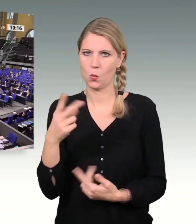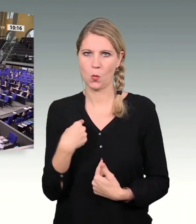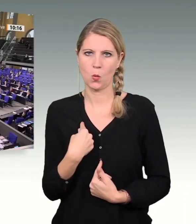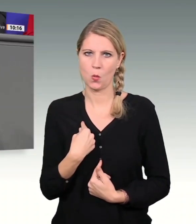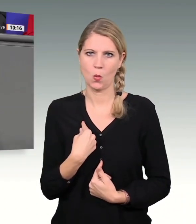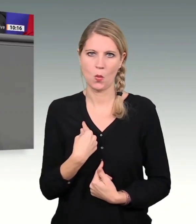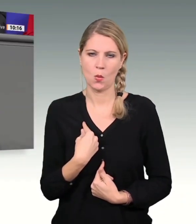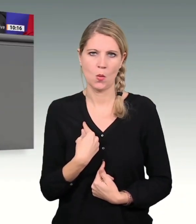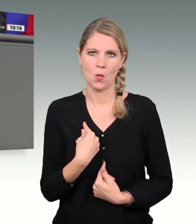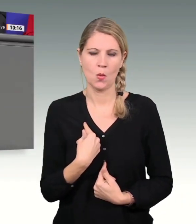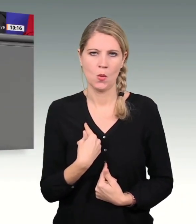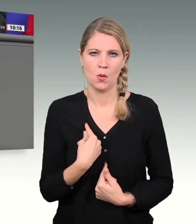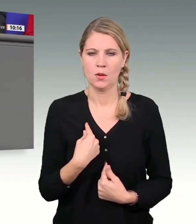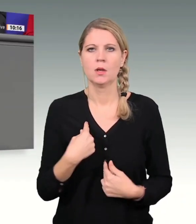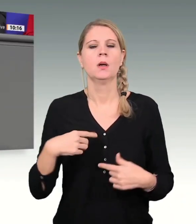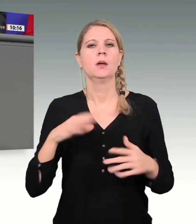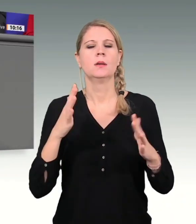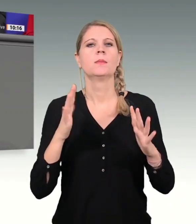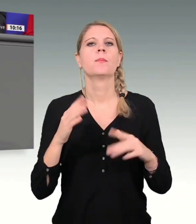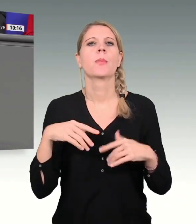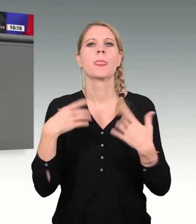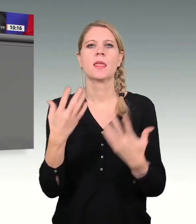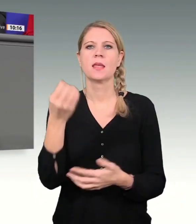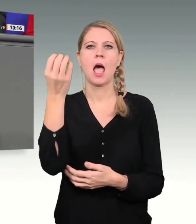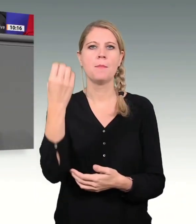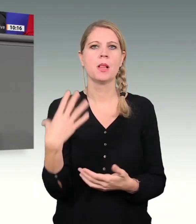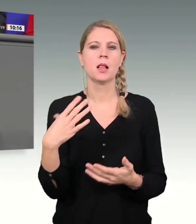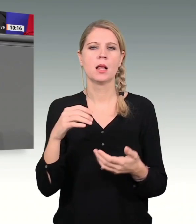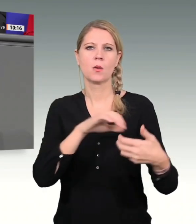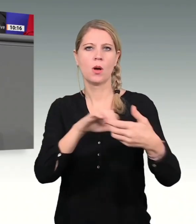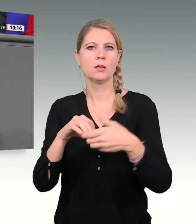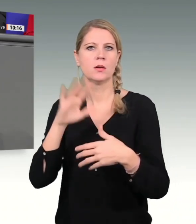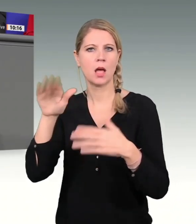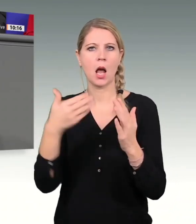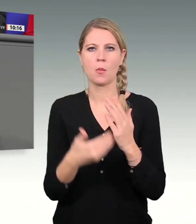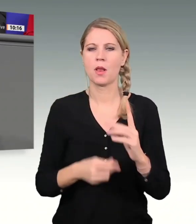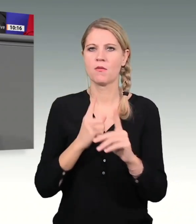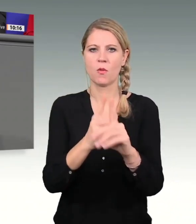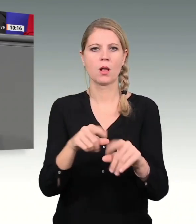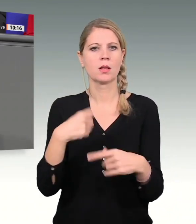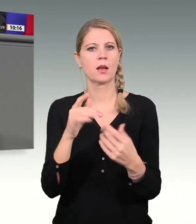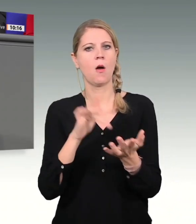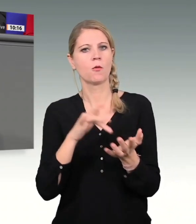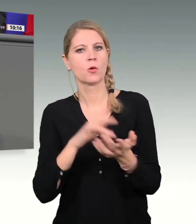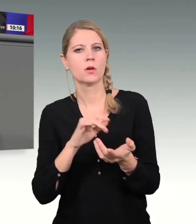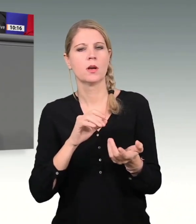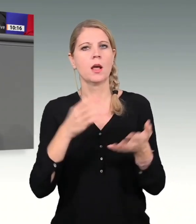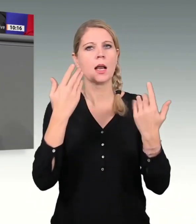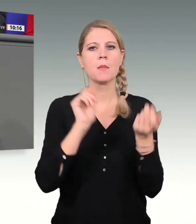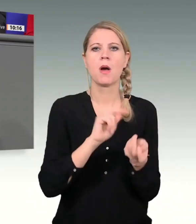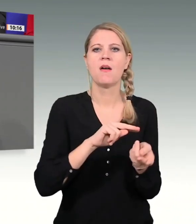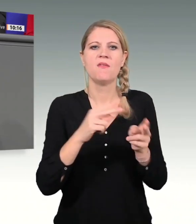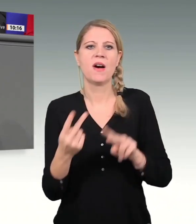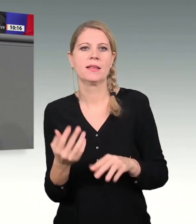Würde man nun der Argumentation der Ampelkoalition folgen, hätten wir aufgrund des Klimawandels und der notwendigen Transformation der Wirtschaft